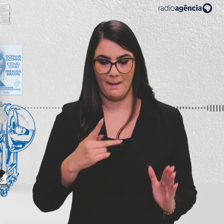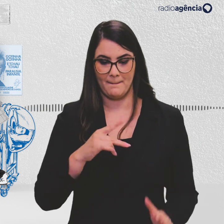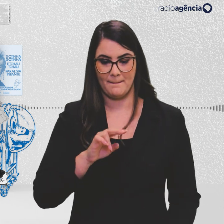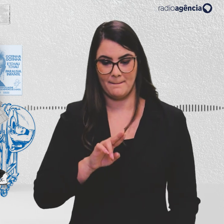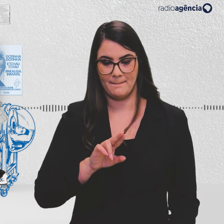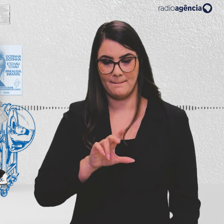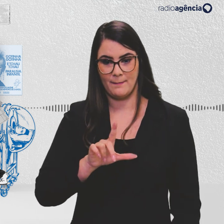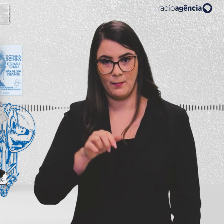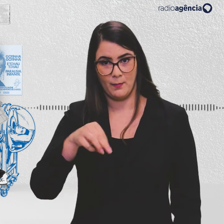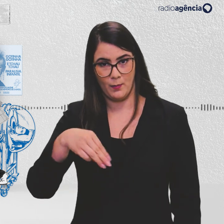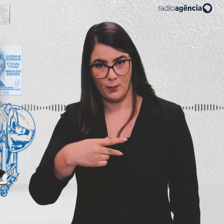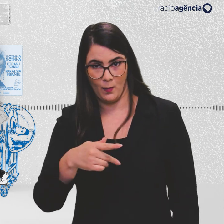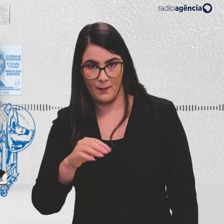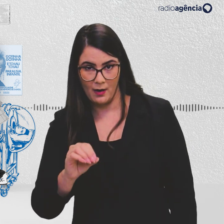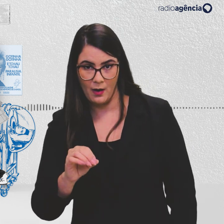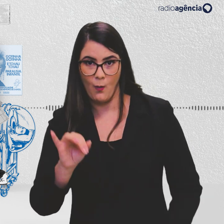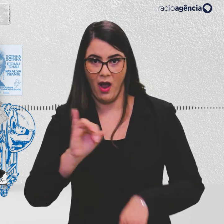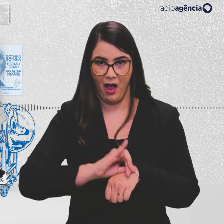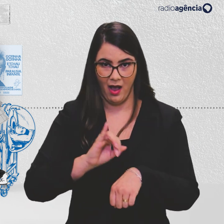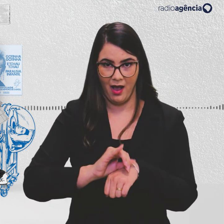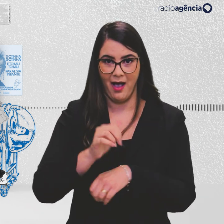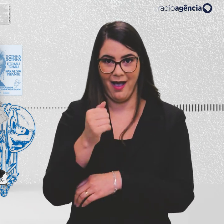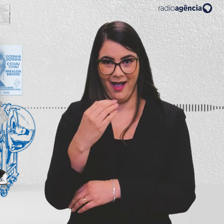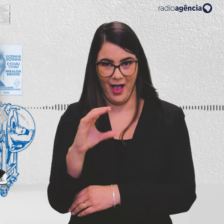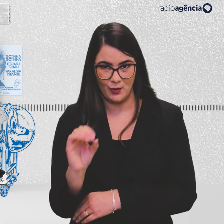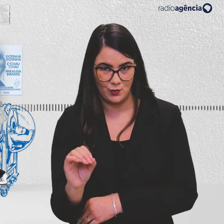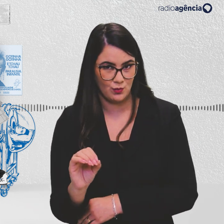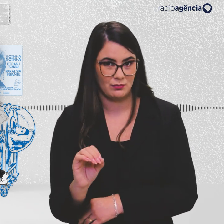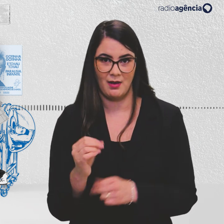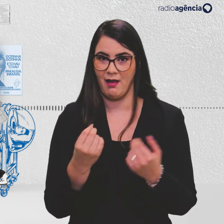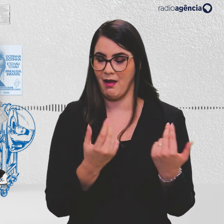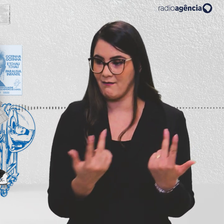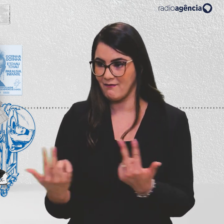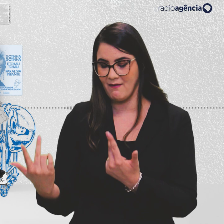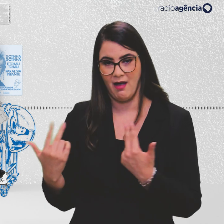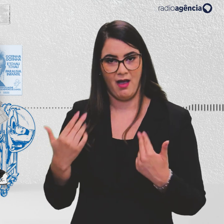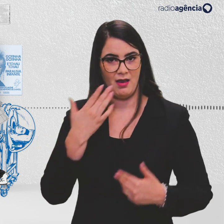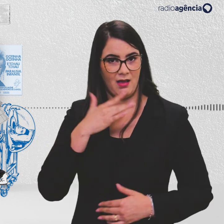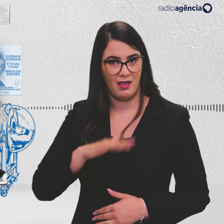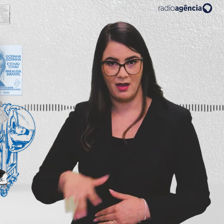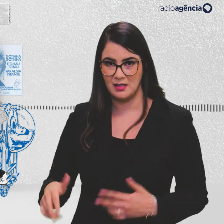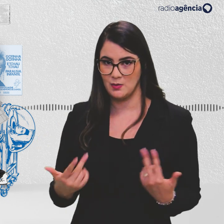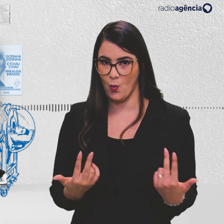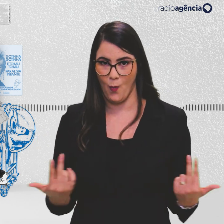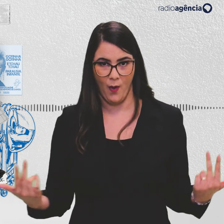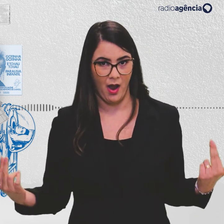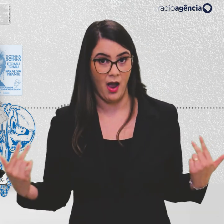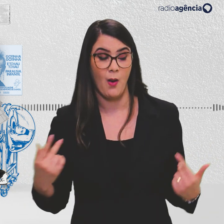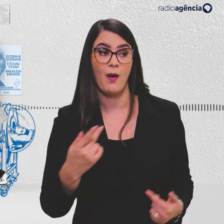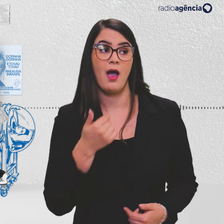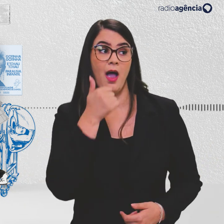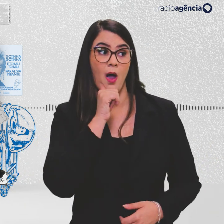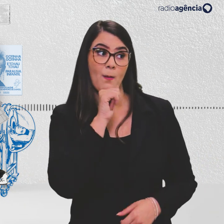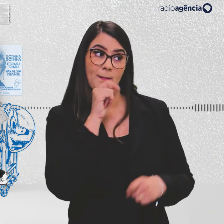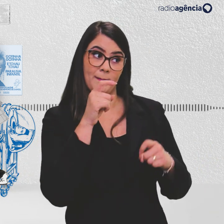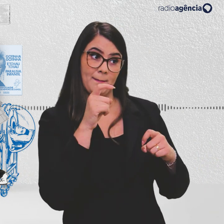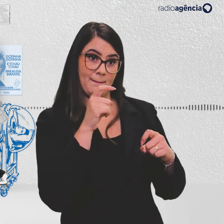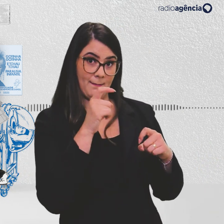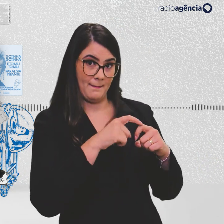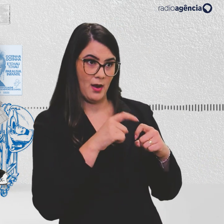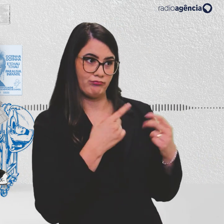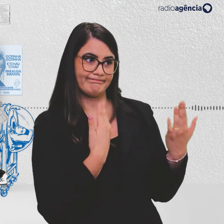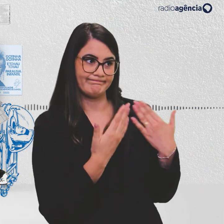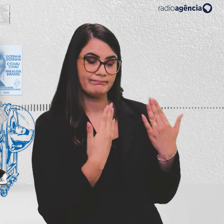isolamento só tinha as crianças com pólio. No dia da minha alta, o médico já conversou com a minha mãe e falou, olha, ela ficou com uma sequela. Das